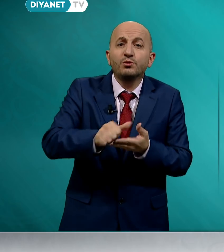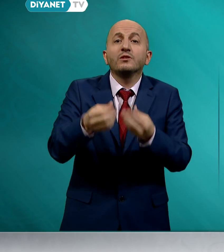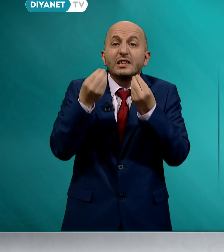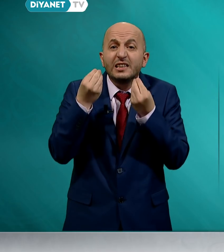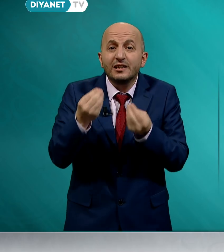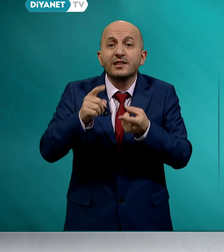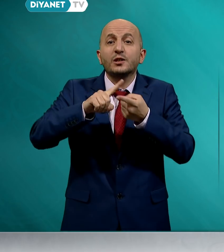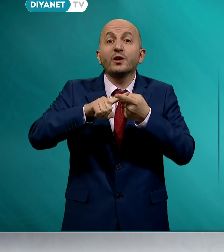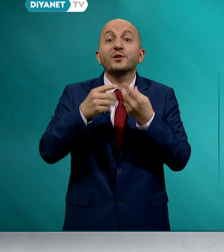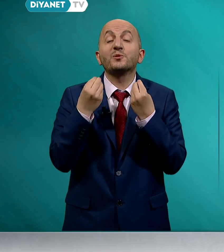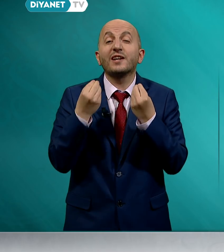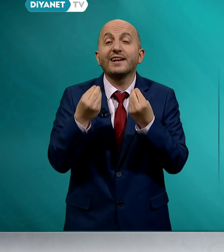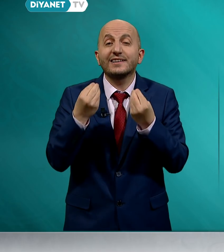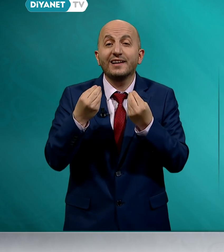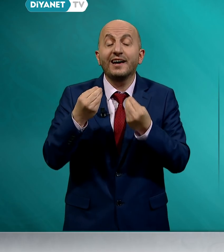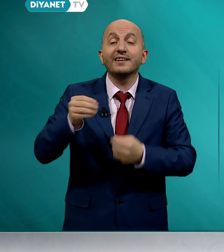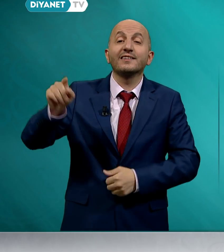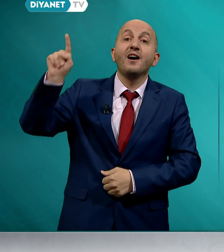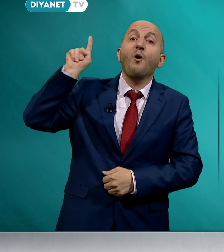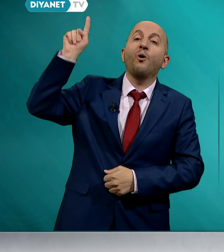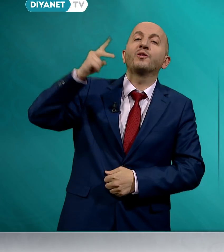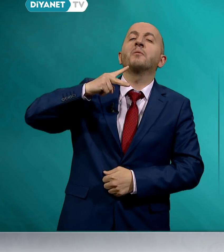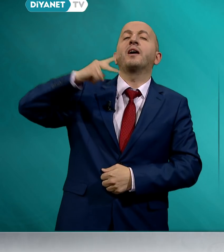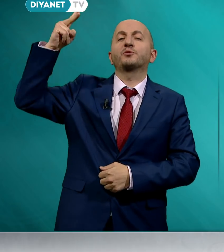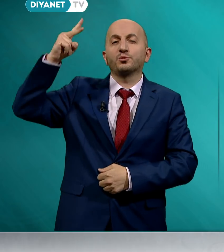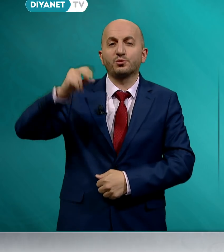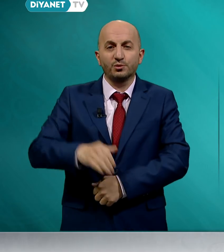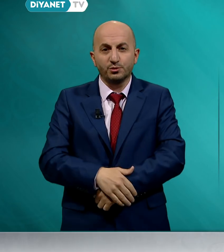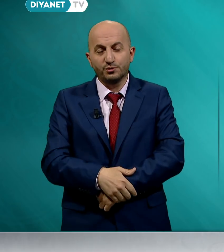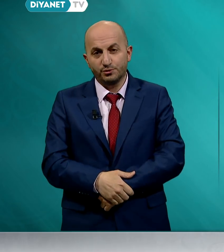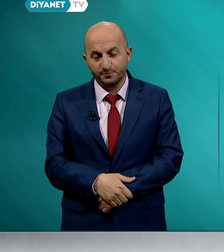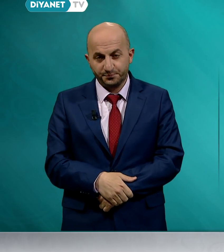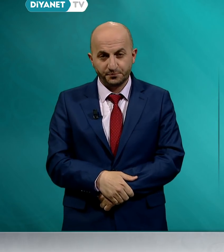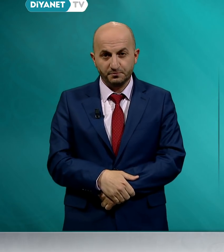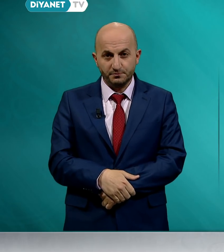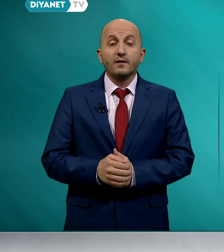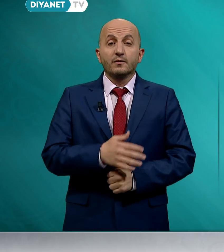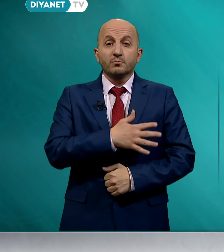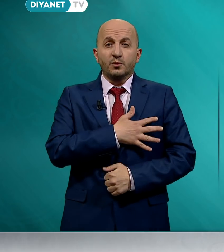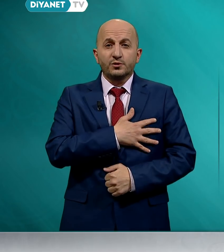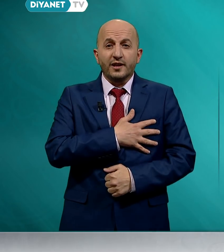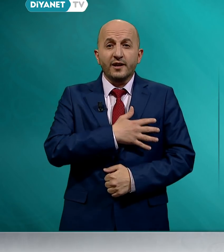iyilik ve güzellikler ona mahsustur. Muhterem